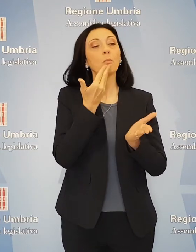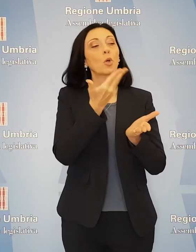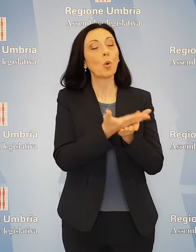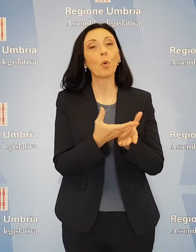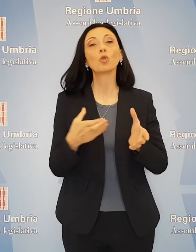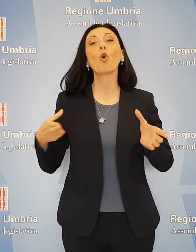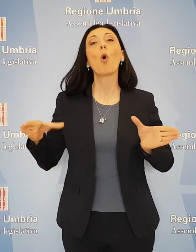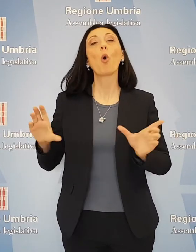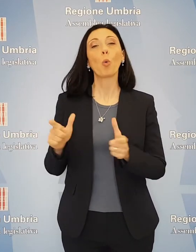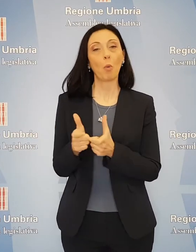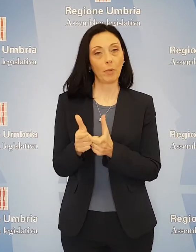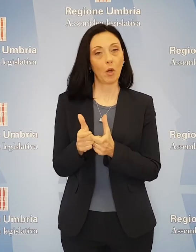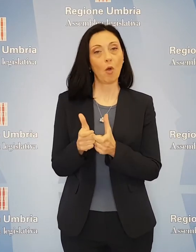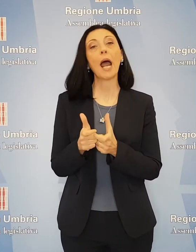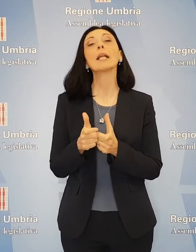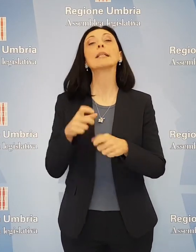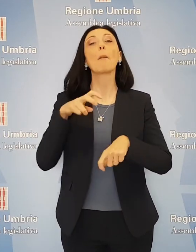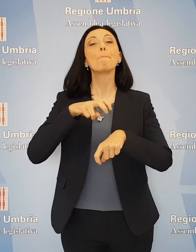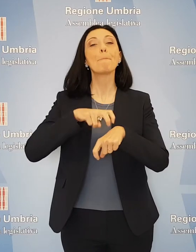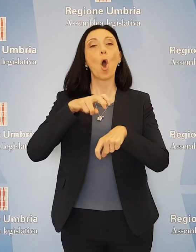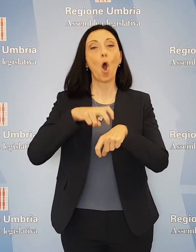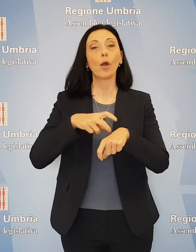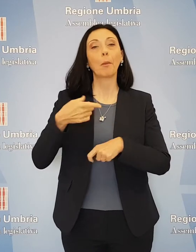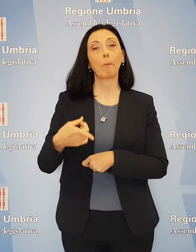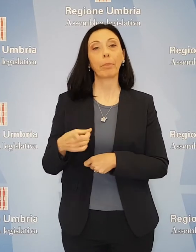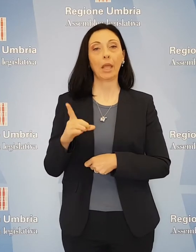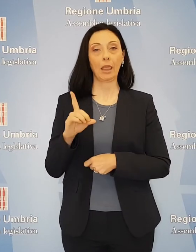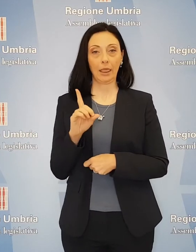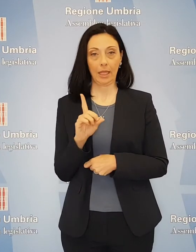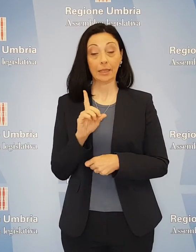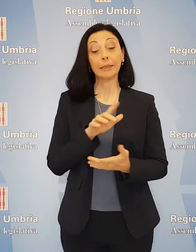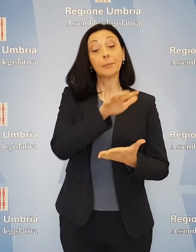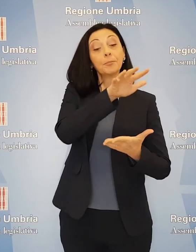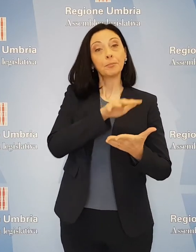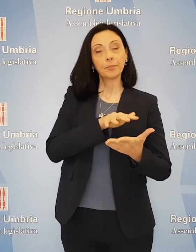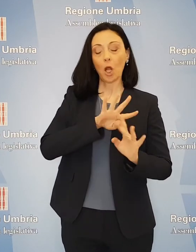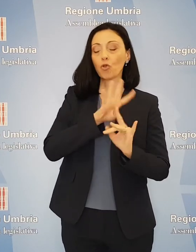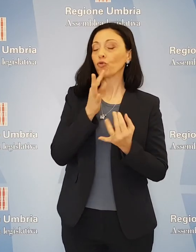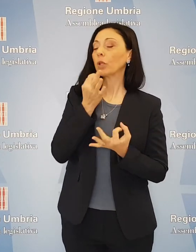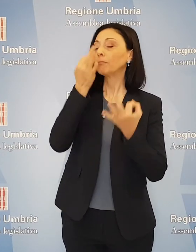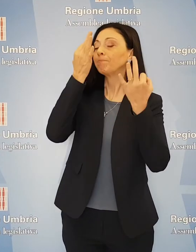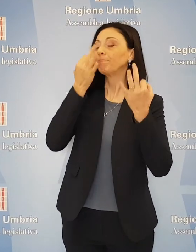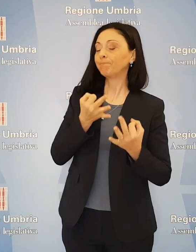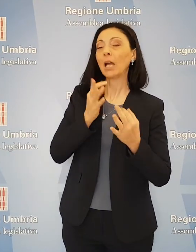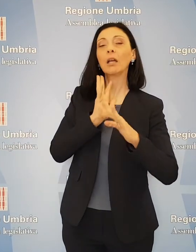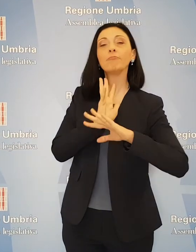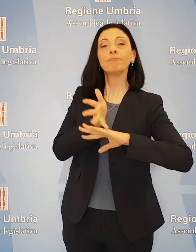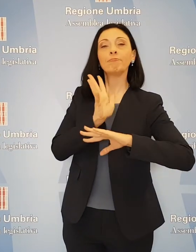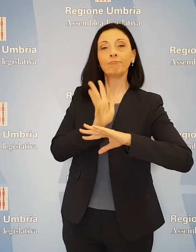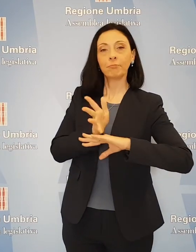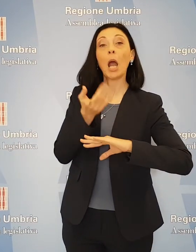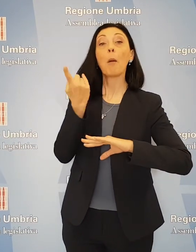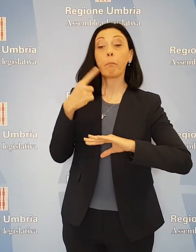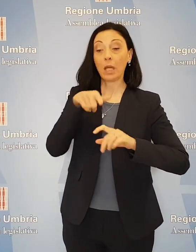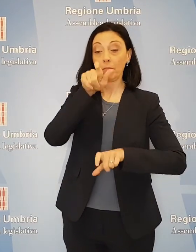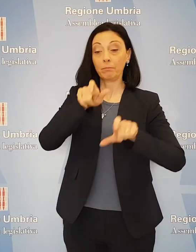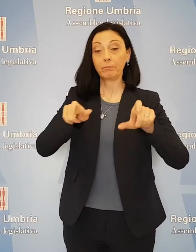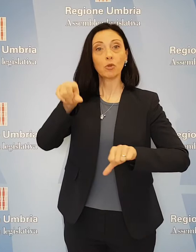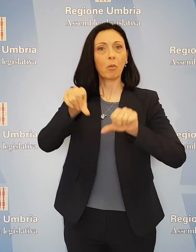minoranza da Tommaso Bori, Partito Democratico. L'atto impegna la Giunta a proporre azioni per la presa in carico dei pazienti